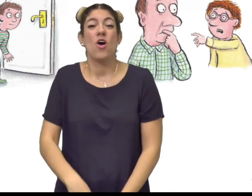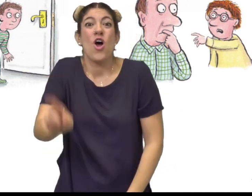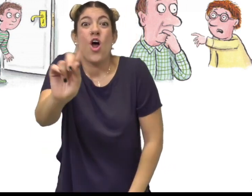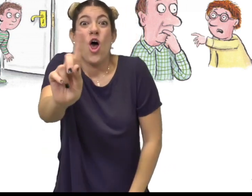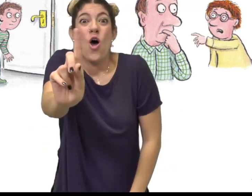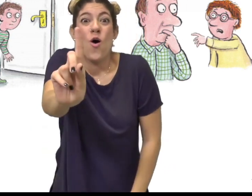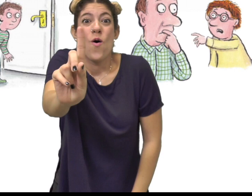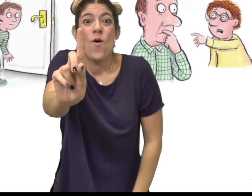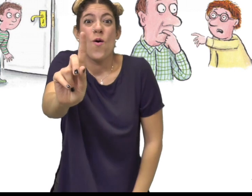לא!